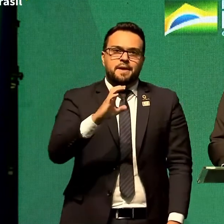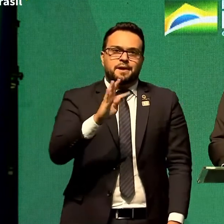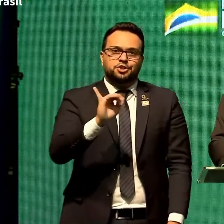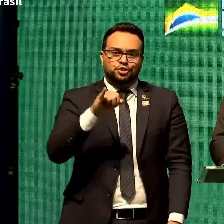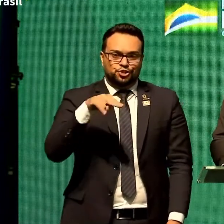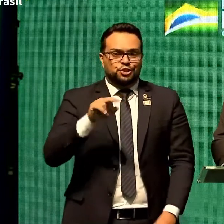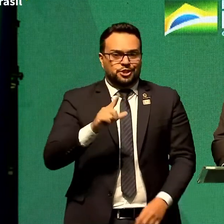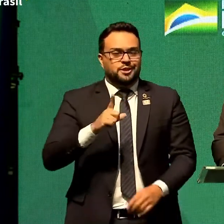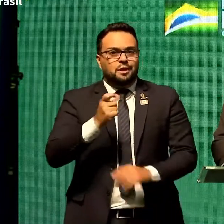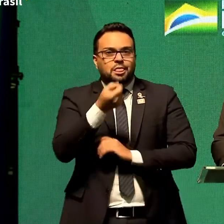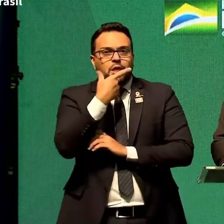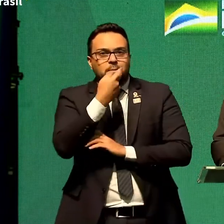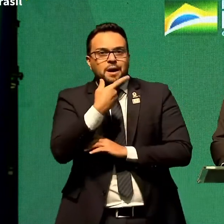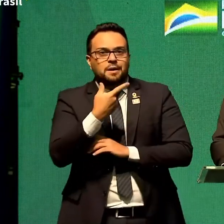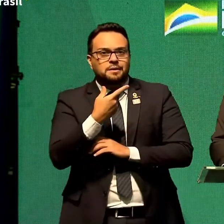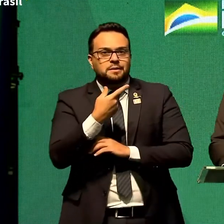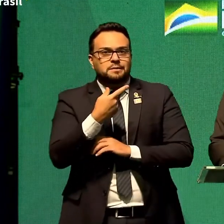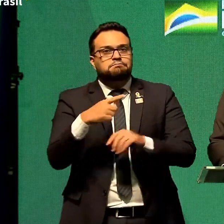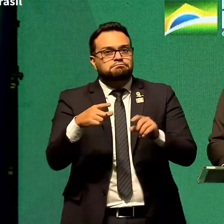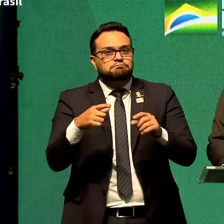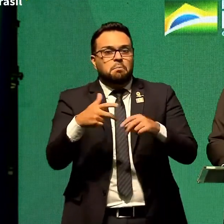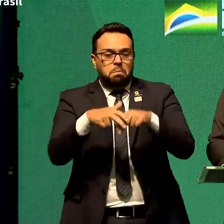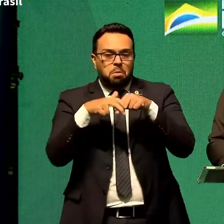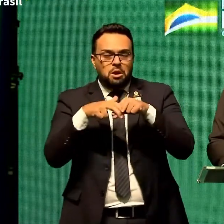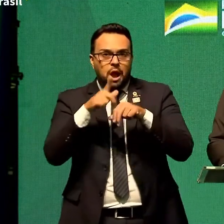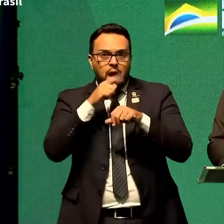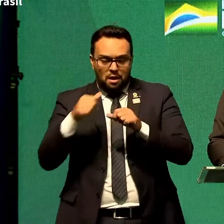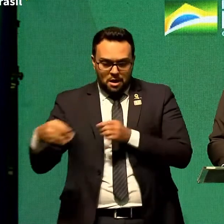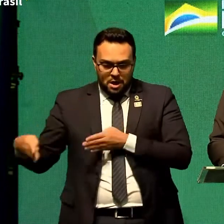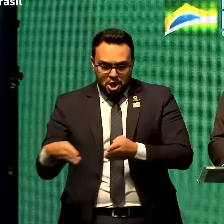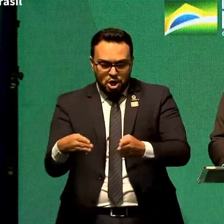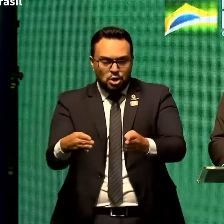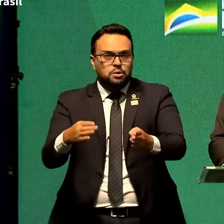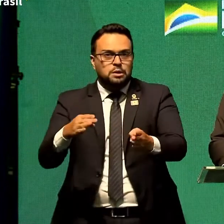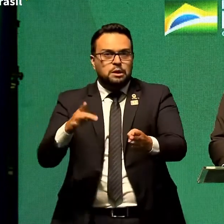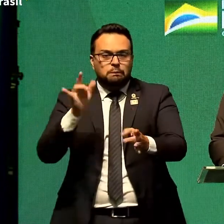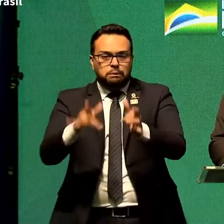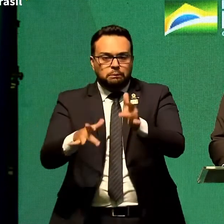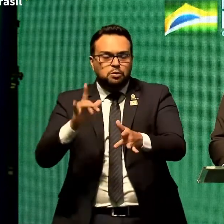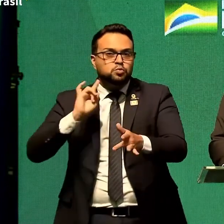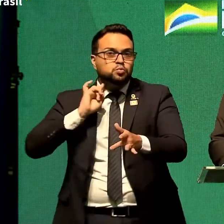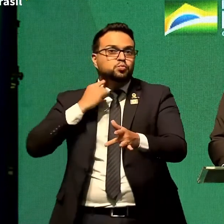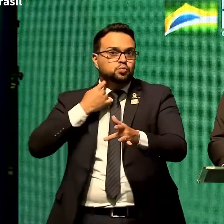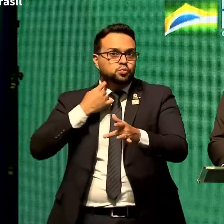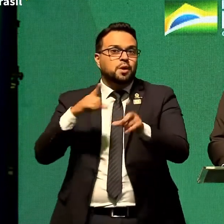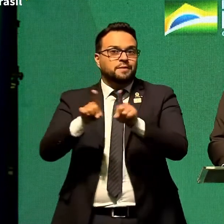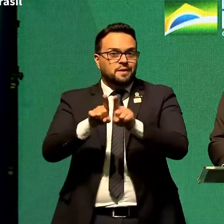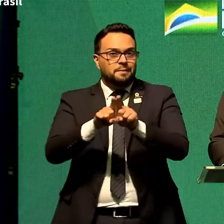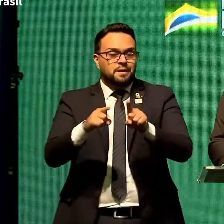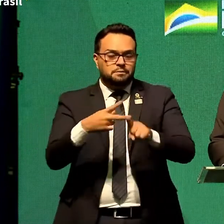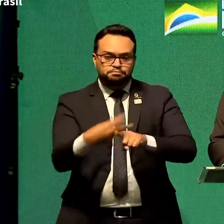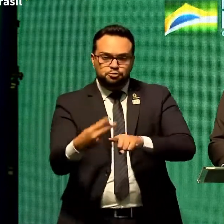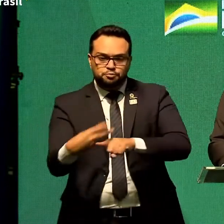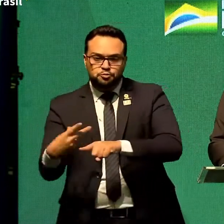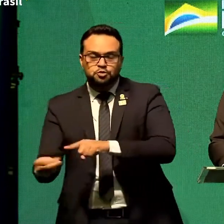para combater a cegueira dos rios, combater outras coisas, junto com a hidroxicloroquina para